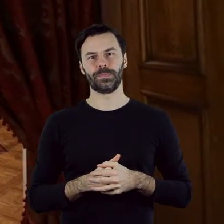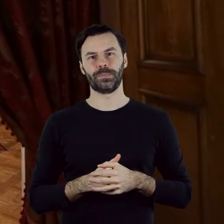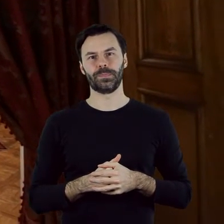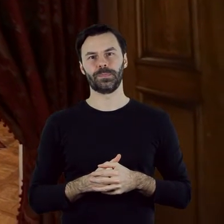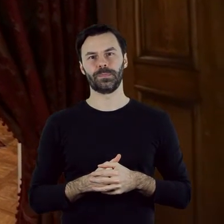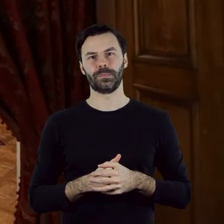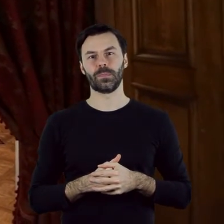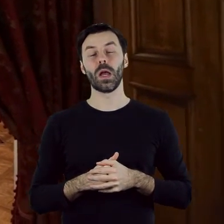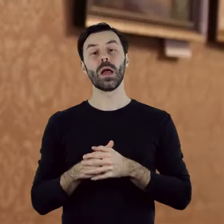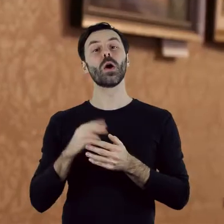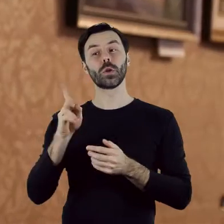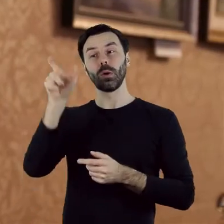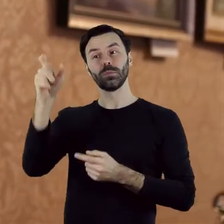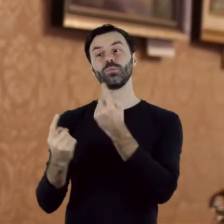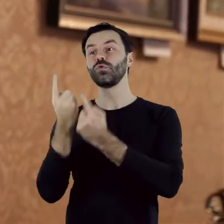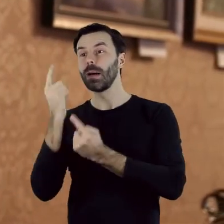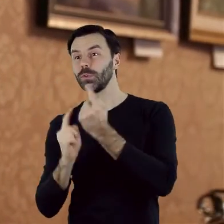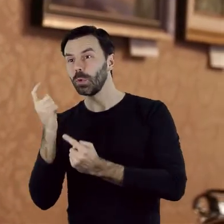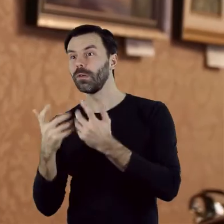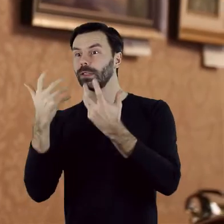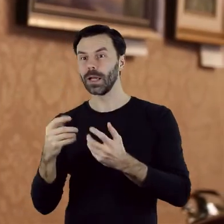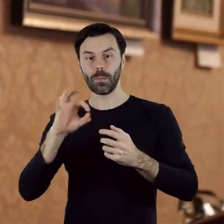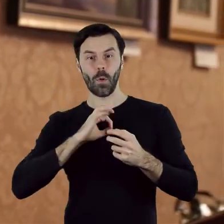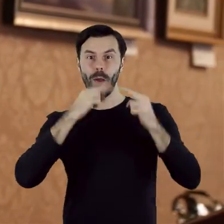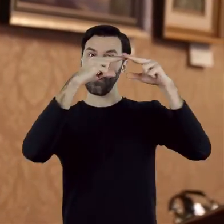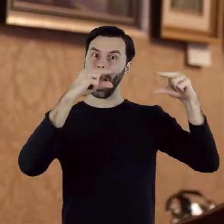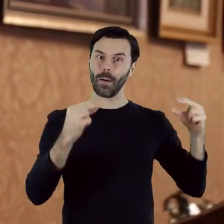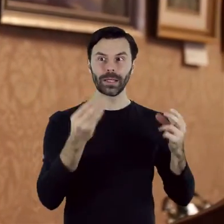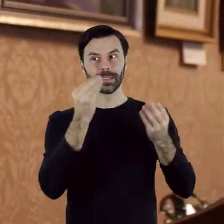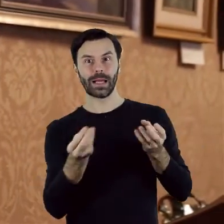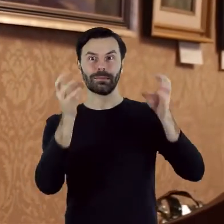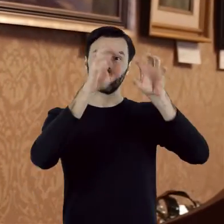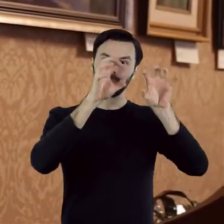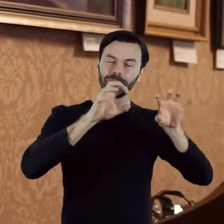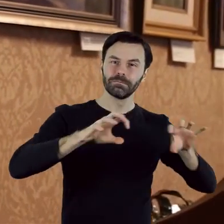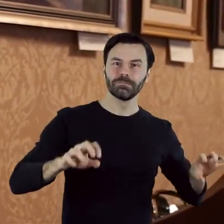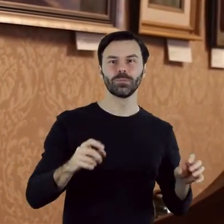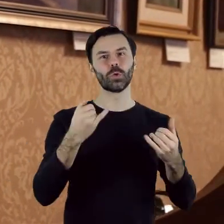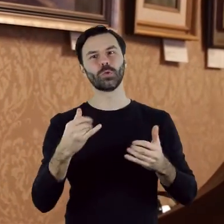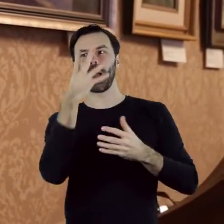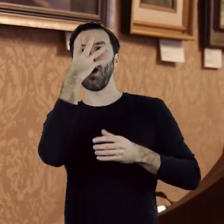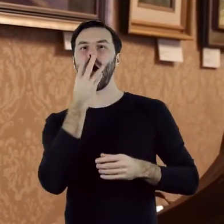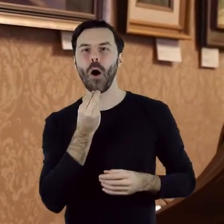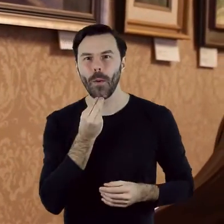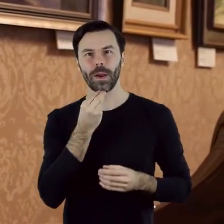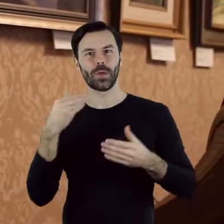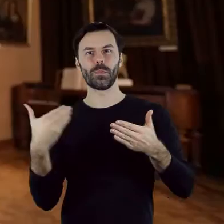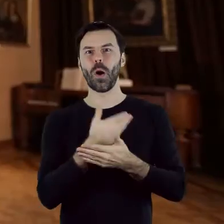Przemysłowcy łódzcy chętnie bowiem dekorowali wnętrza swych pałaców i willi dziełami sztuki, modnymi meblami,